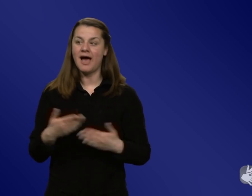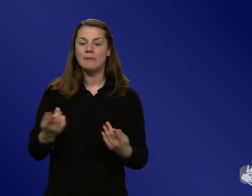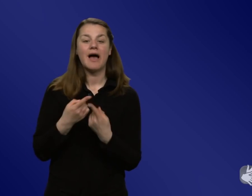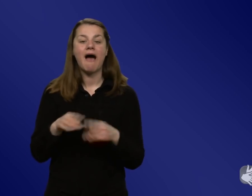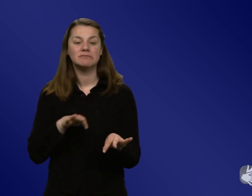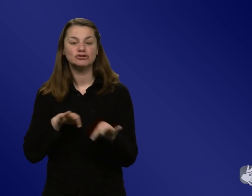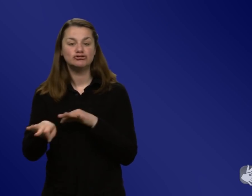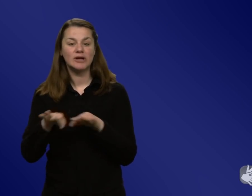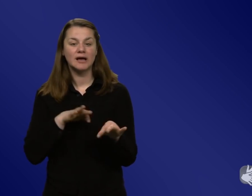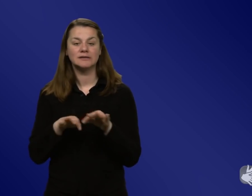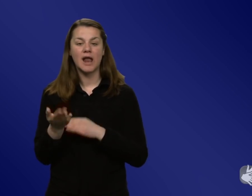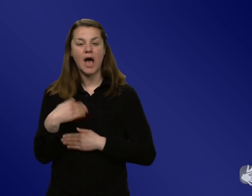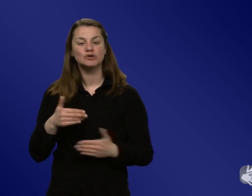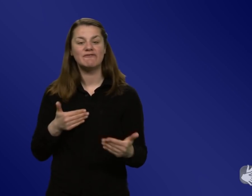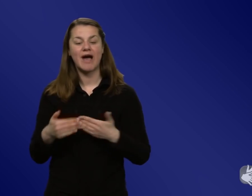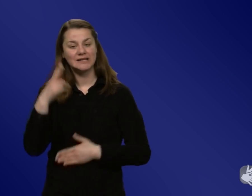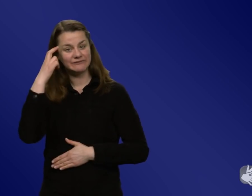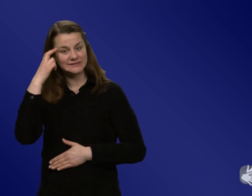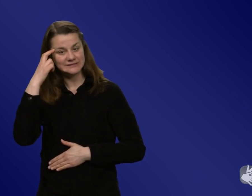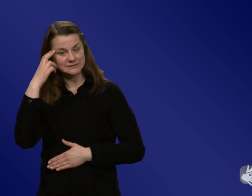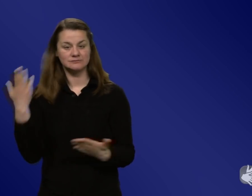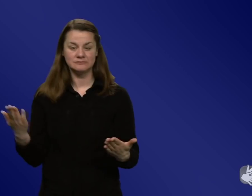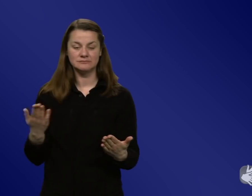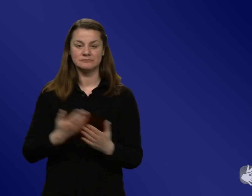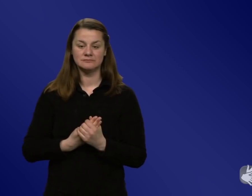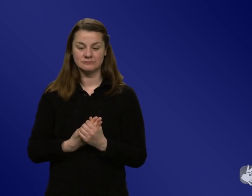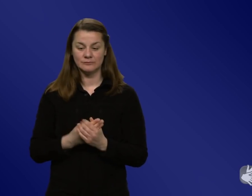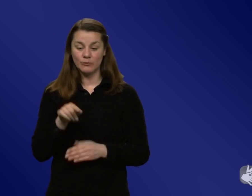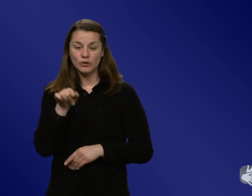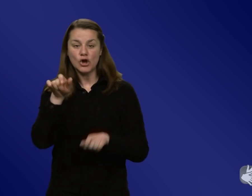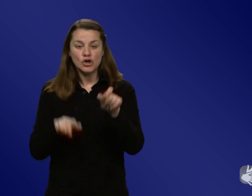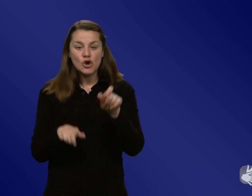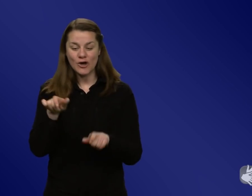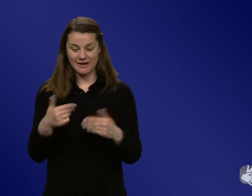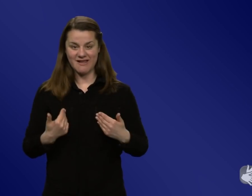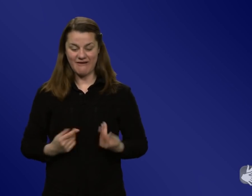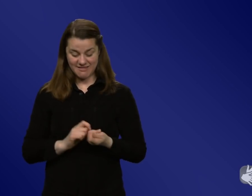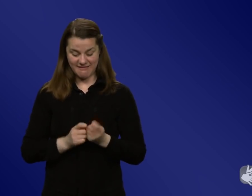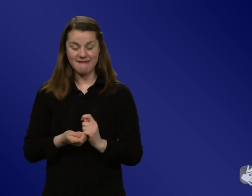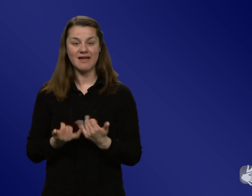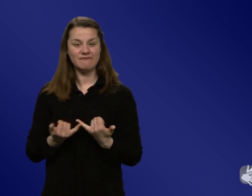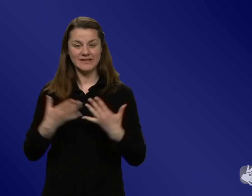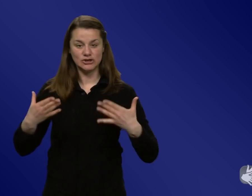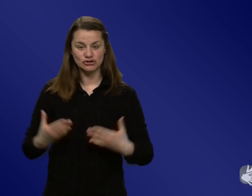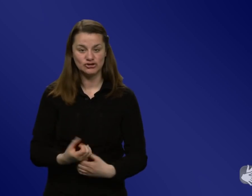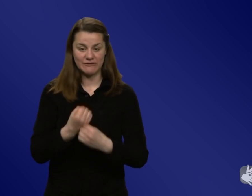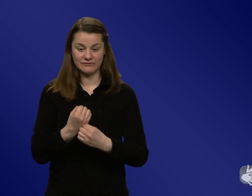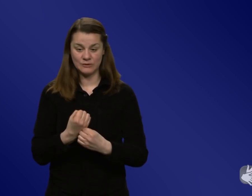Verhaltenswissenschaft. Was kann man noch tun, gerade um den Leuten das Gefühl zu geben, ich kann Entscheidungen aus mir heraus trotzdem noch tun?